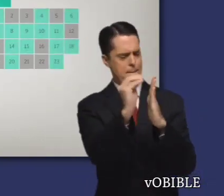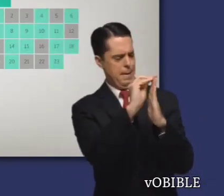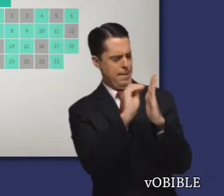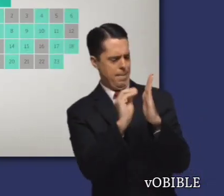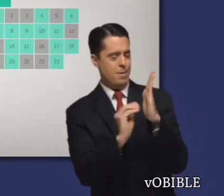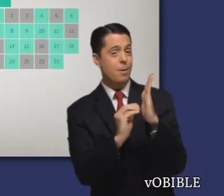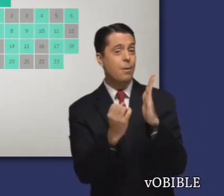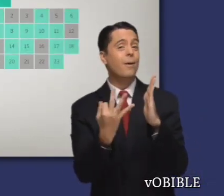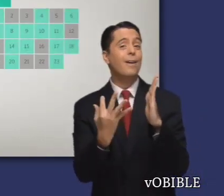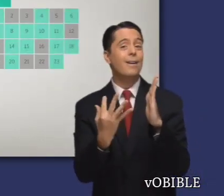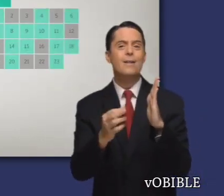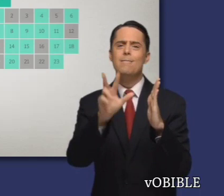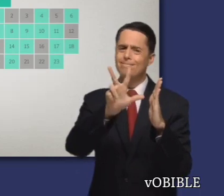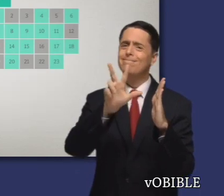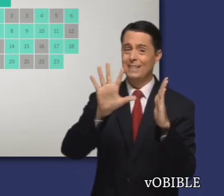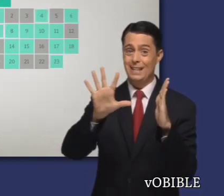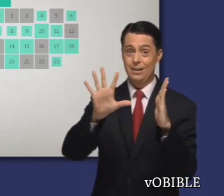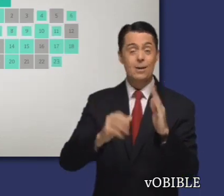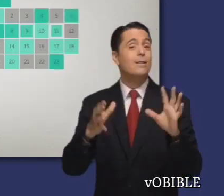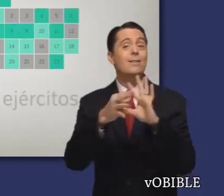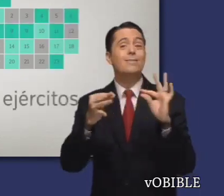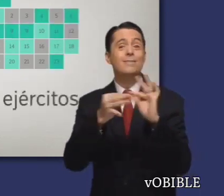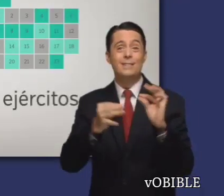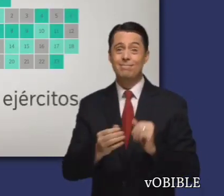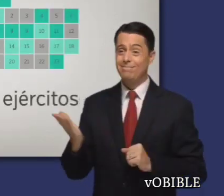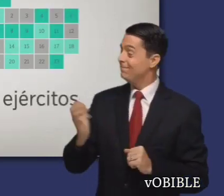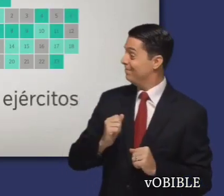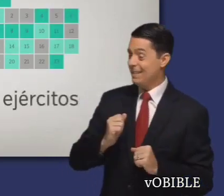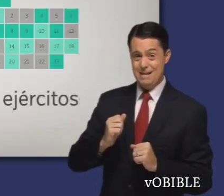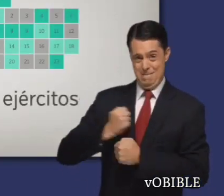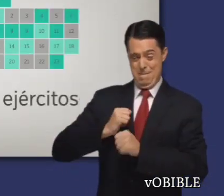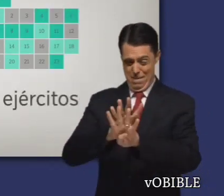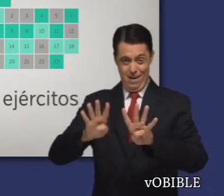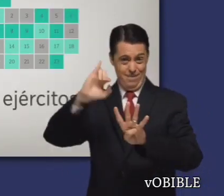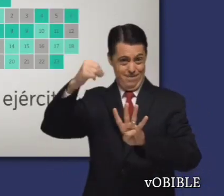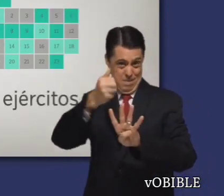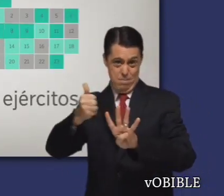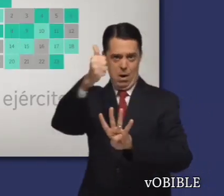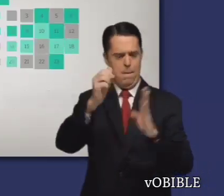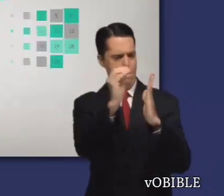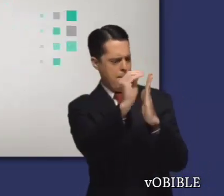35 veces, 14 de ellas en la expresión Jehová de los ejércitos.